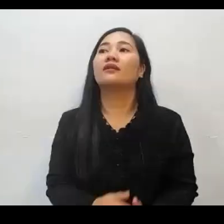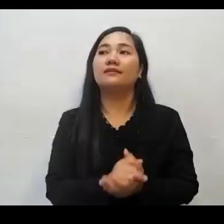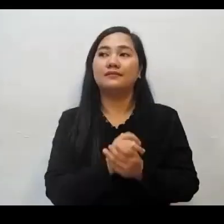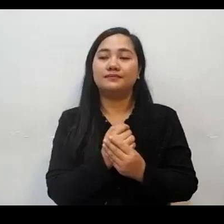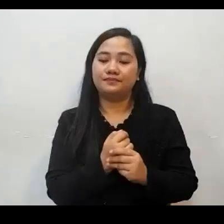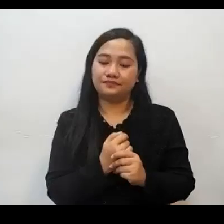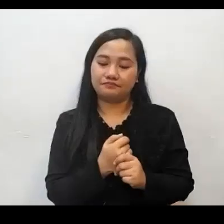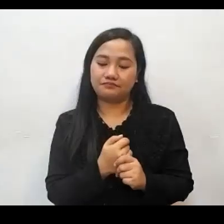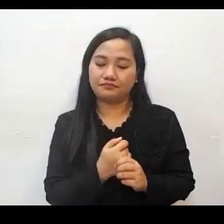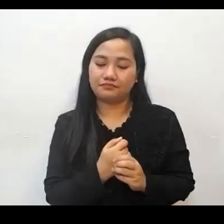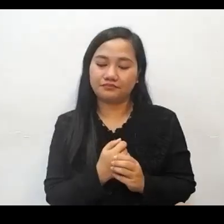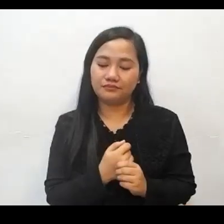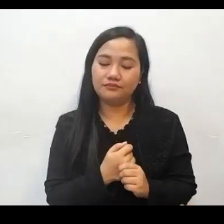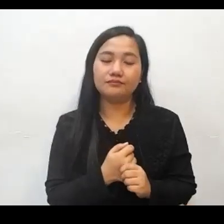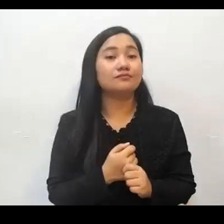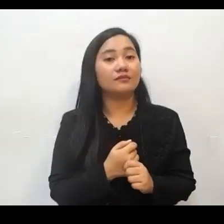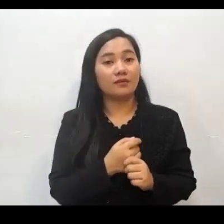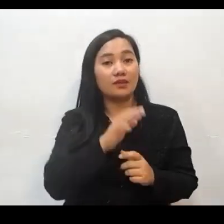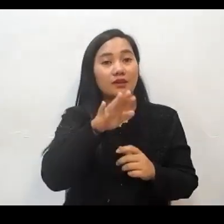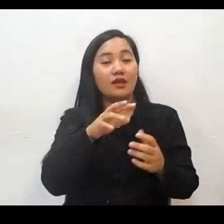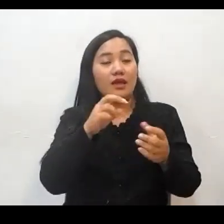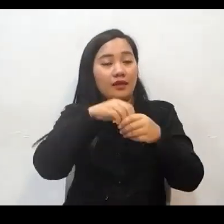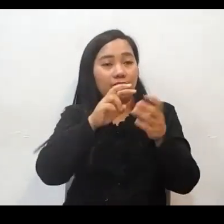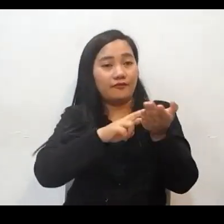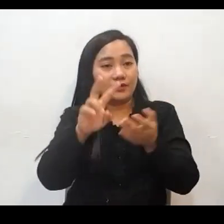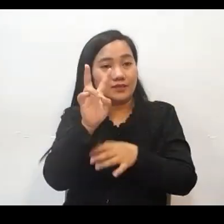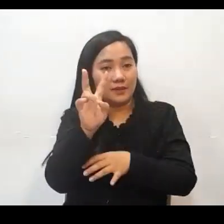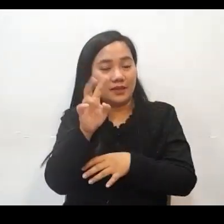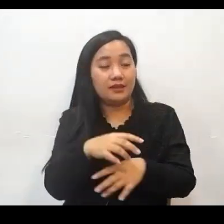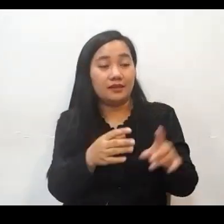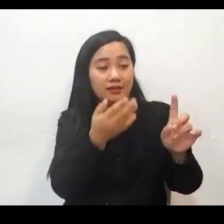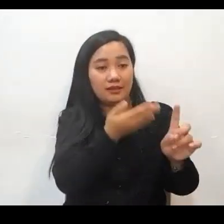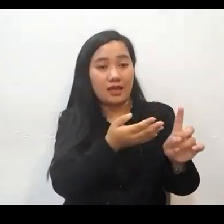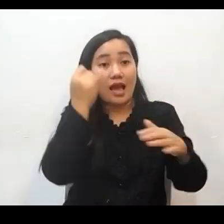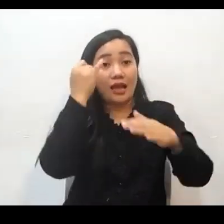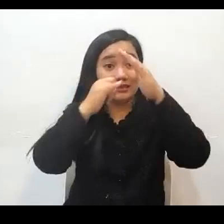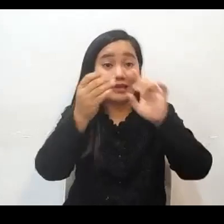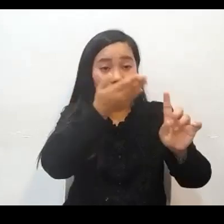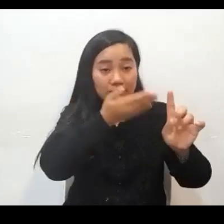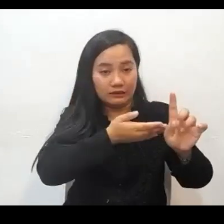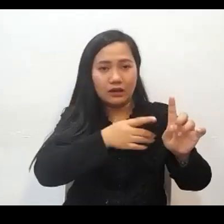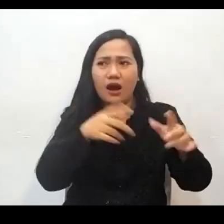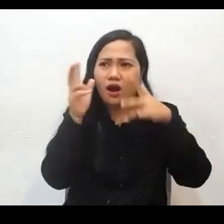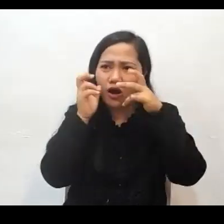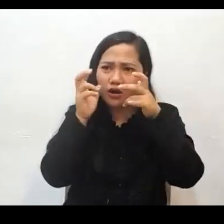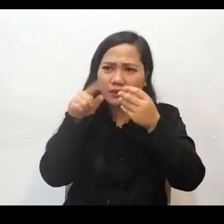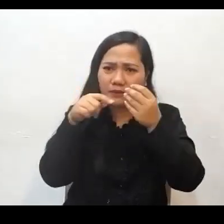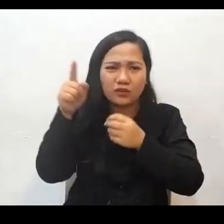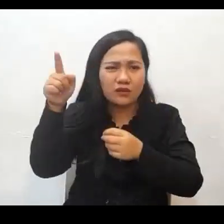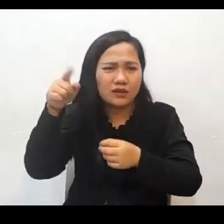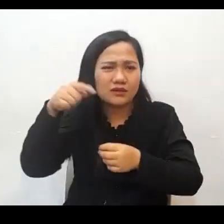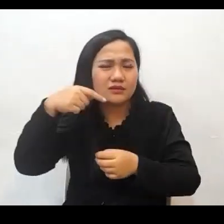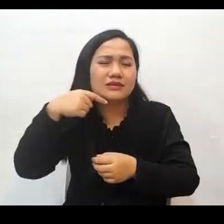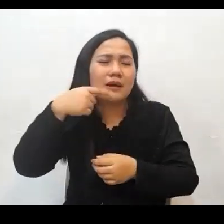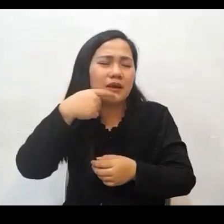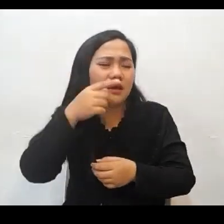away and your sins purged it. Kaya sa versikulo 7, narinig po ni Isaías na sinasabi, Ang iyong kasamaan ay naialis na at ang